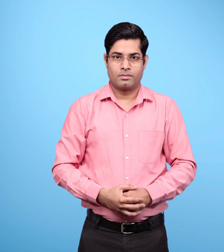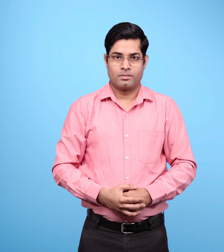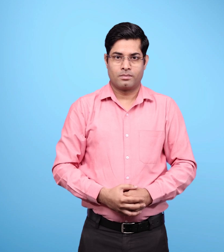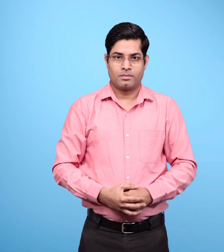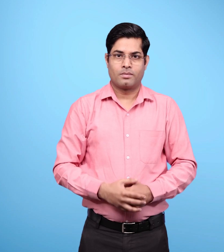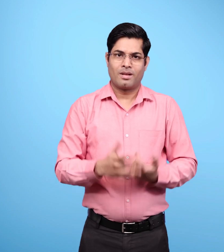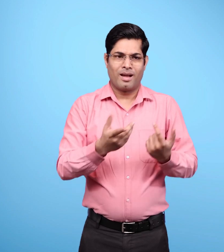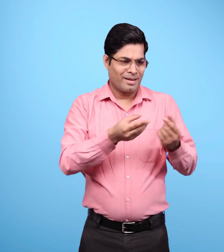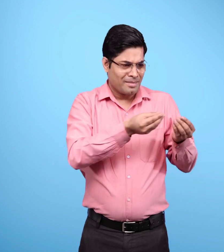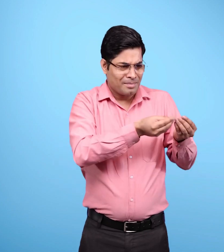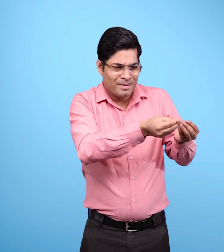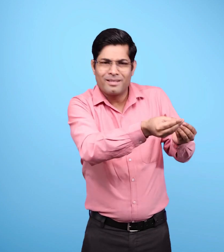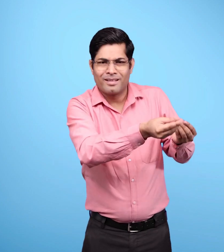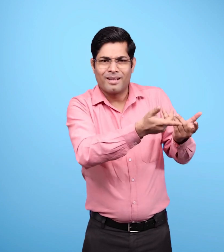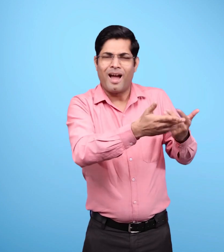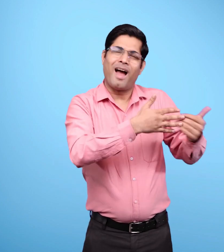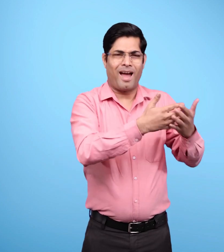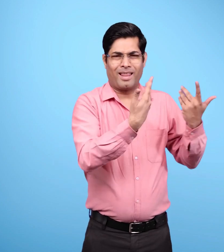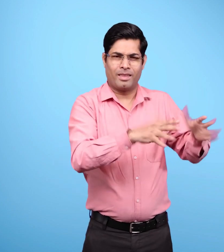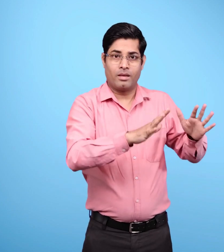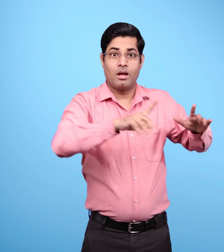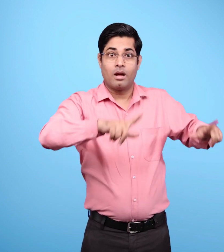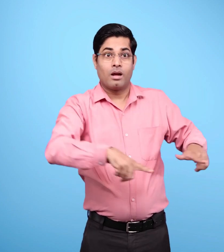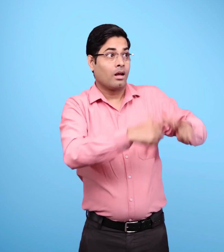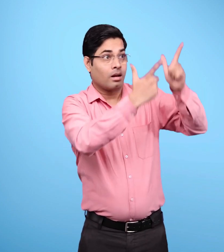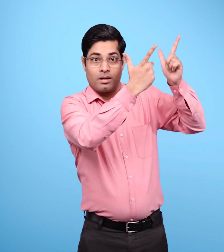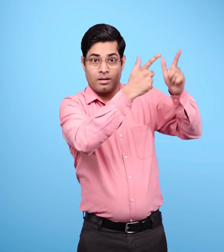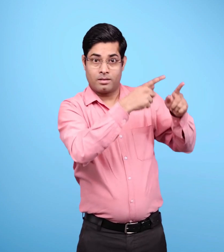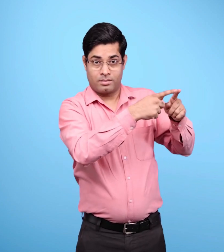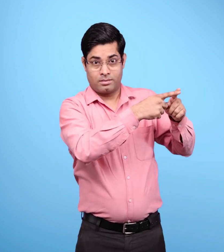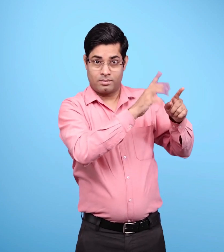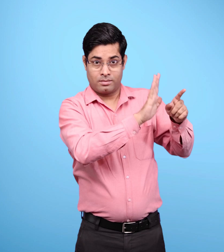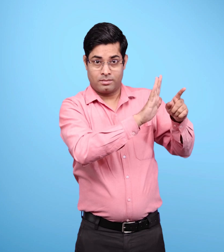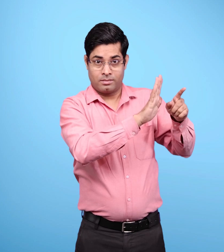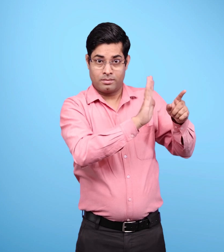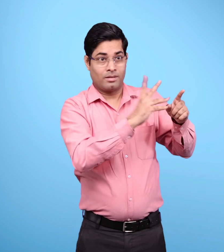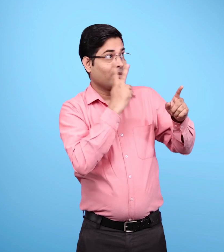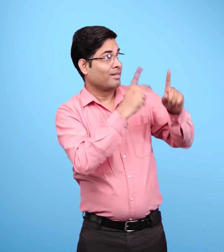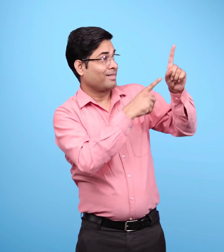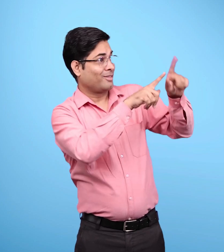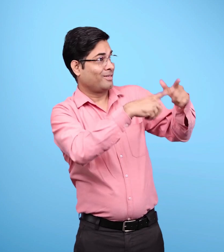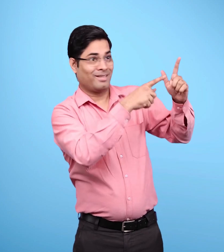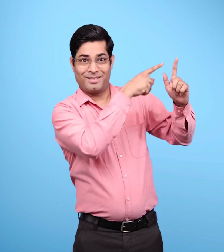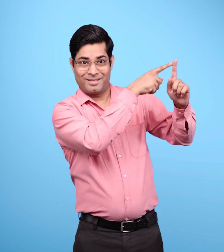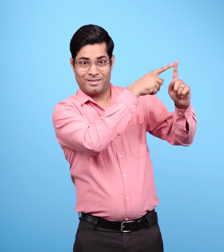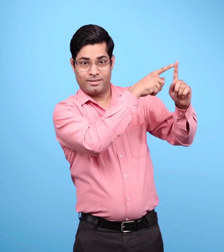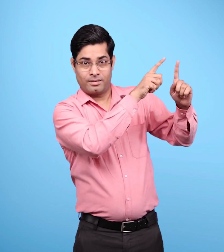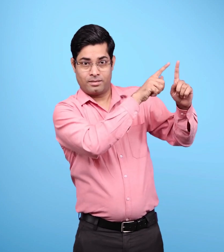वहां से दूर स्थित किसी व्रिक्ष के सबसे उपरी हिस्से के किसी बिंदू की ओर जंडे से दिखाएं.